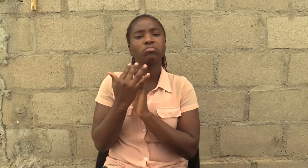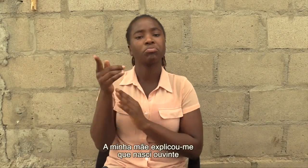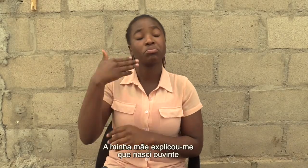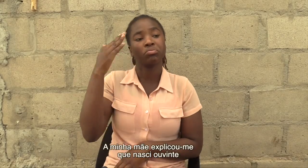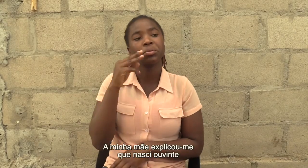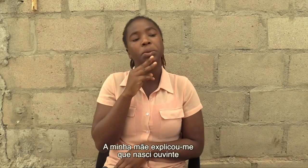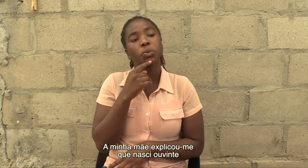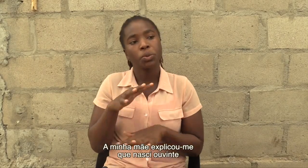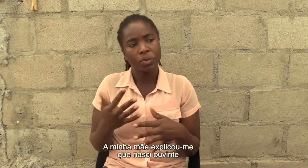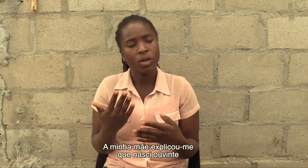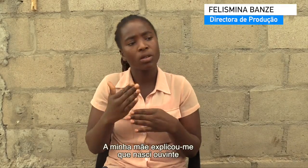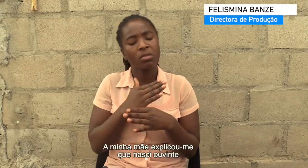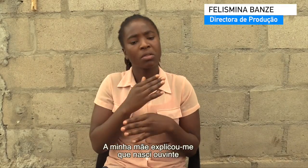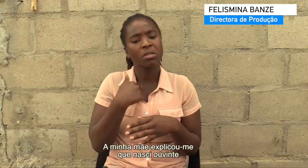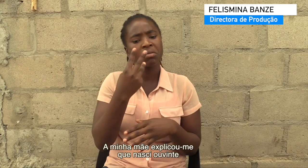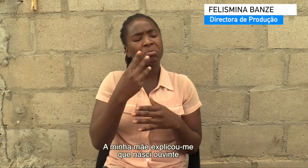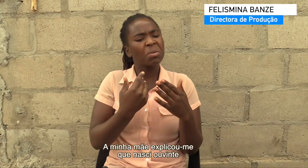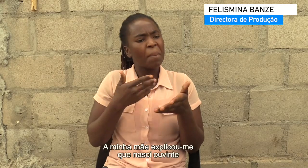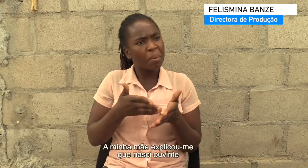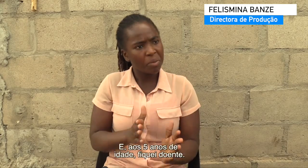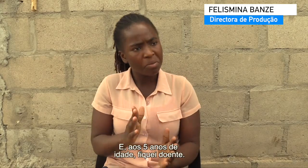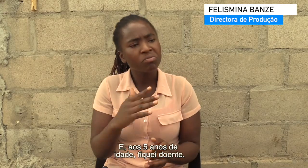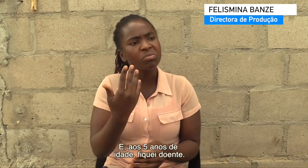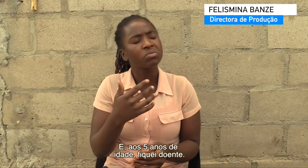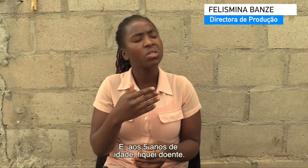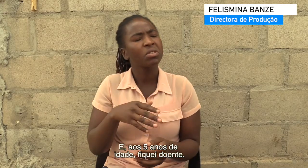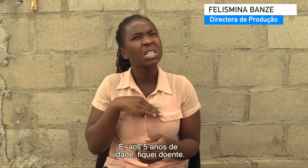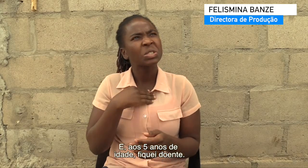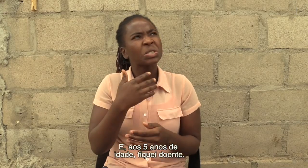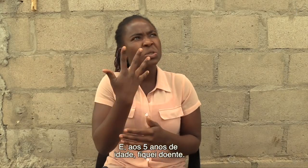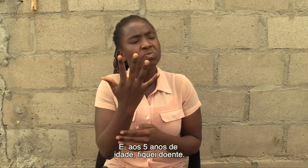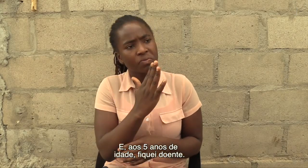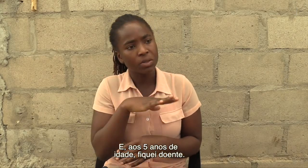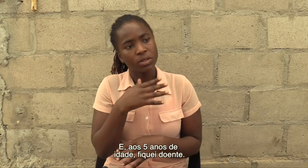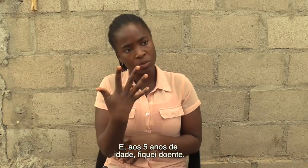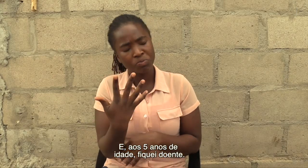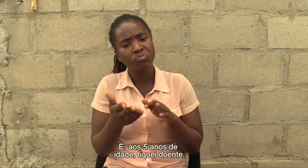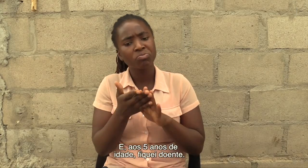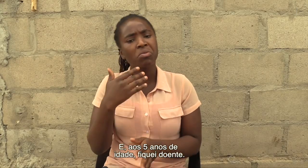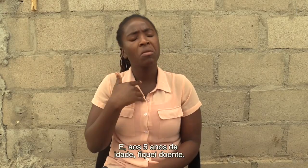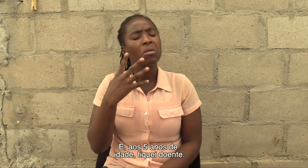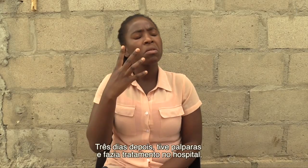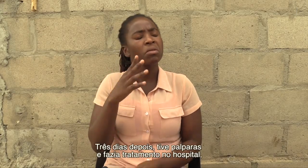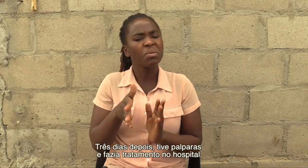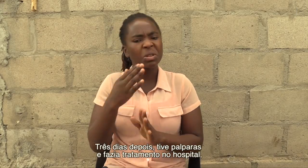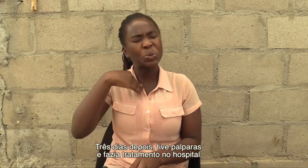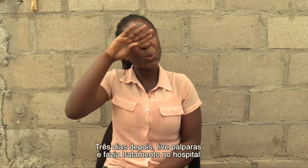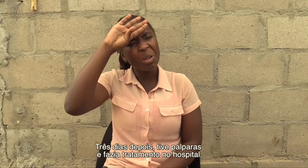A minha mãe explicou-me que nasceu 20 e aos 5 anos de idade fiquei doente.